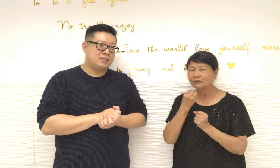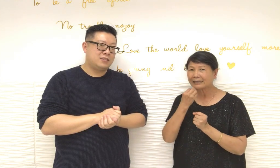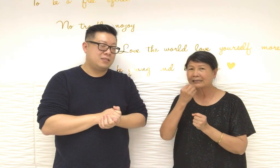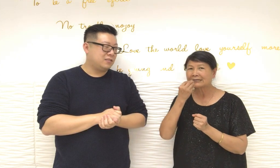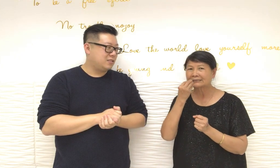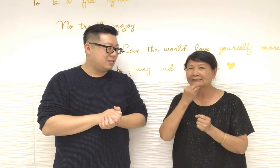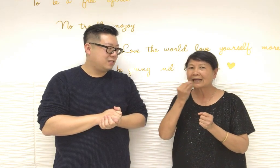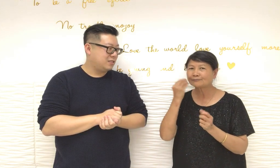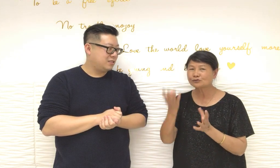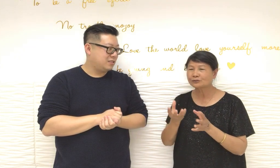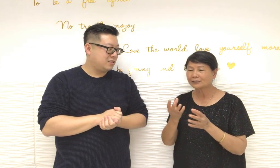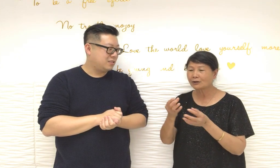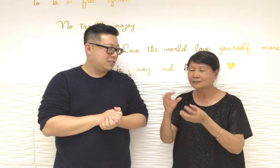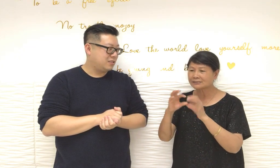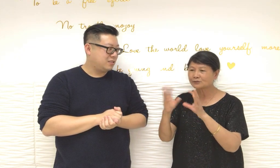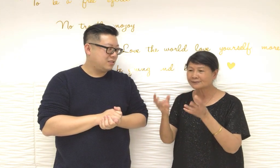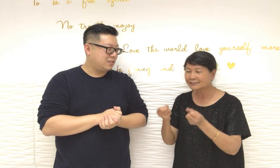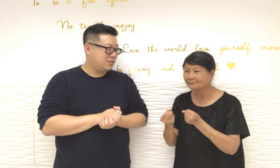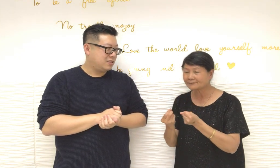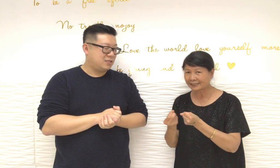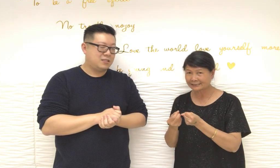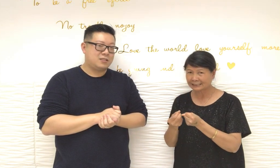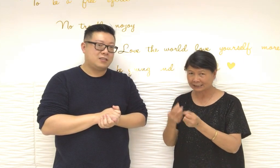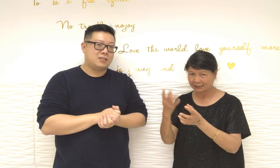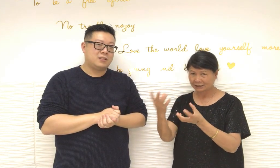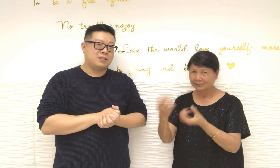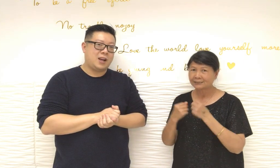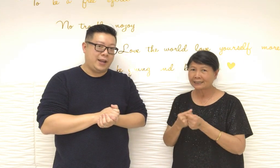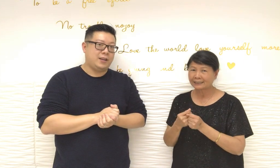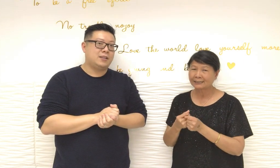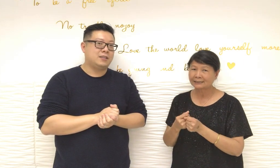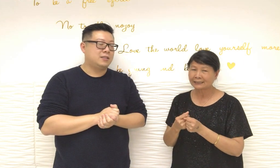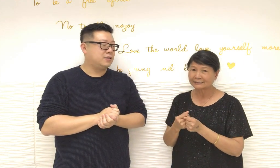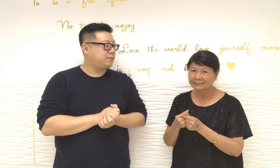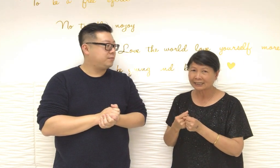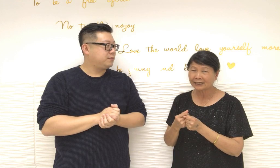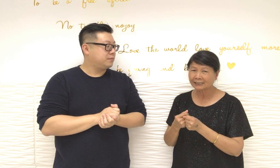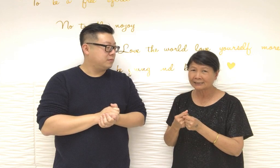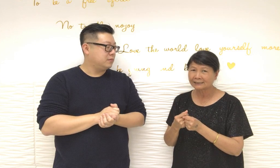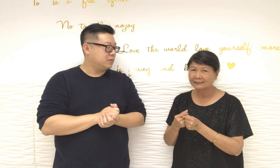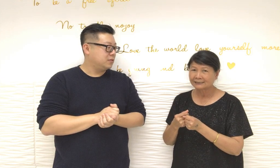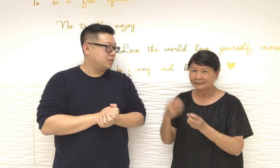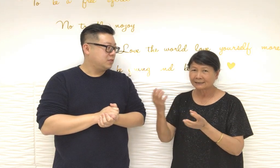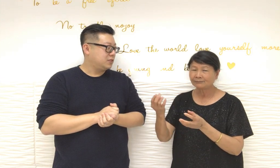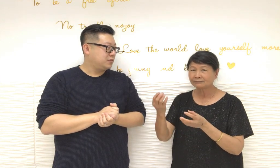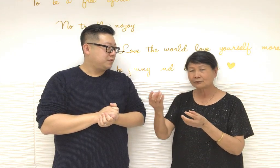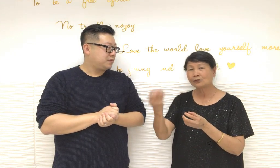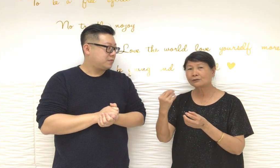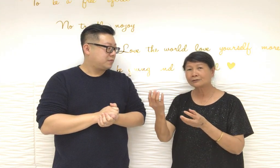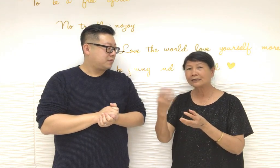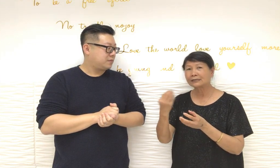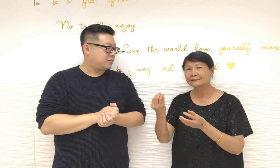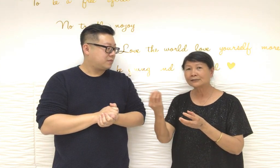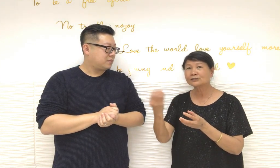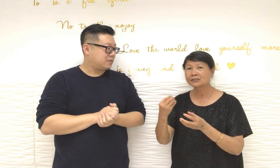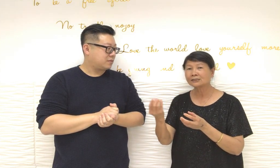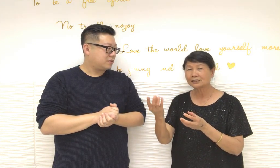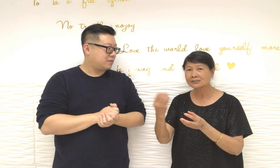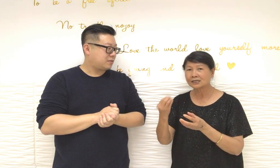呢是擔住一個接了心形的是銀子嗯那那個多少錢你自己